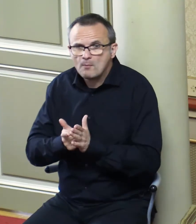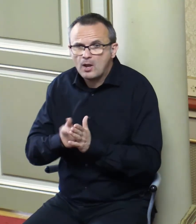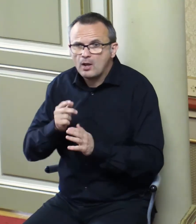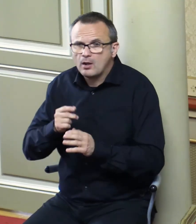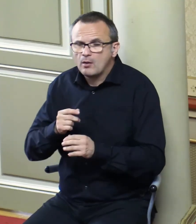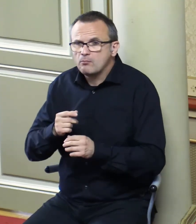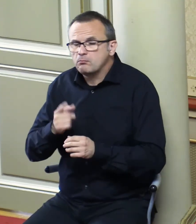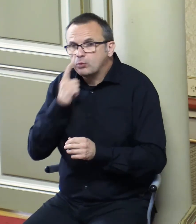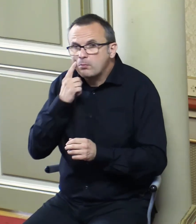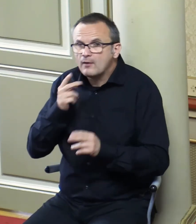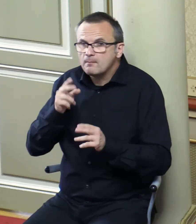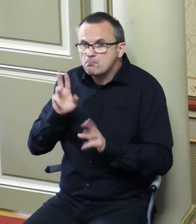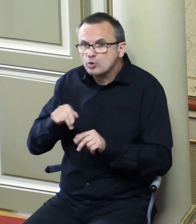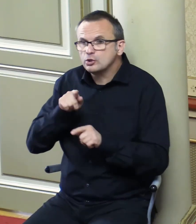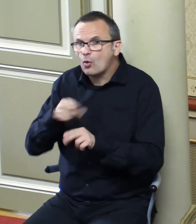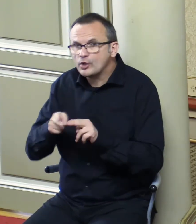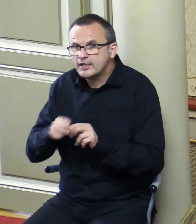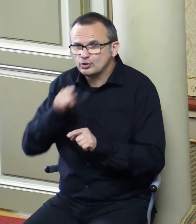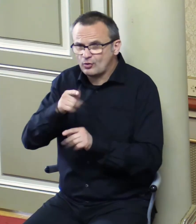postavljeno uspornicu koji će biti u skladu sa svim ovim standardima i pravilnicima.